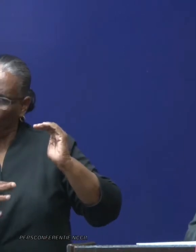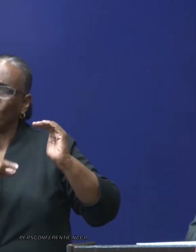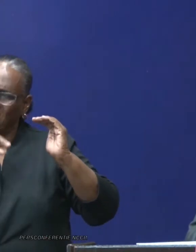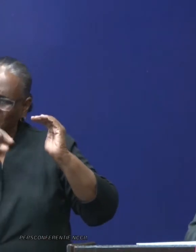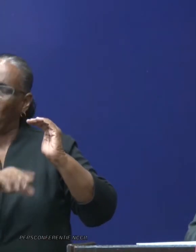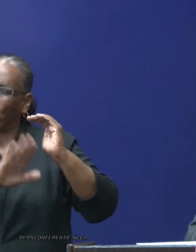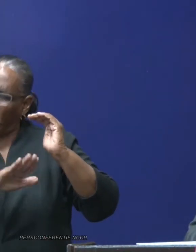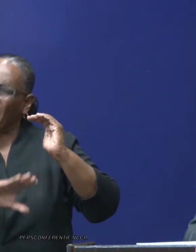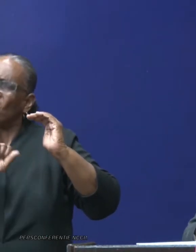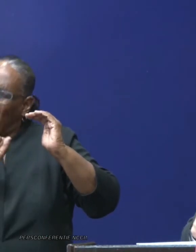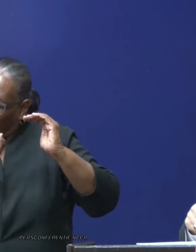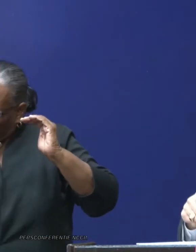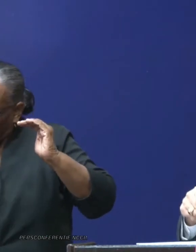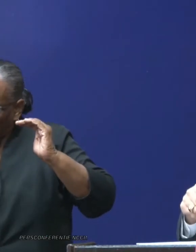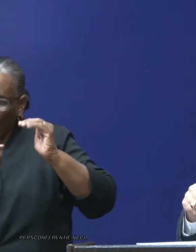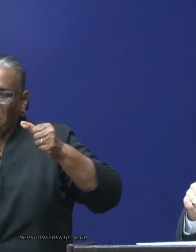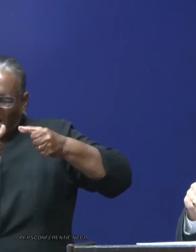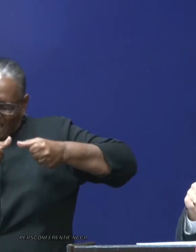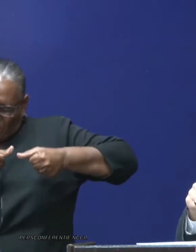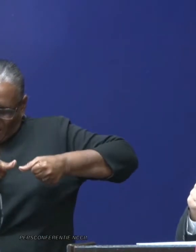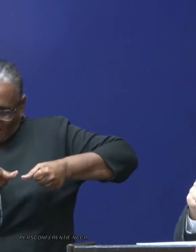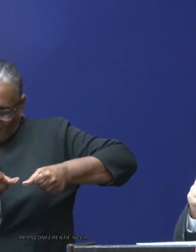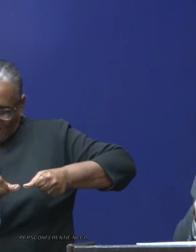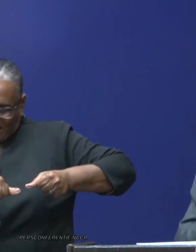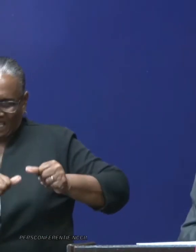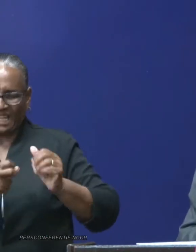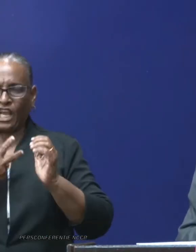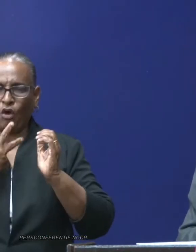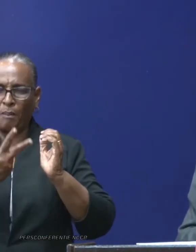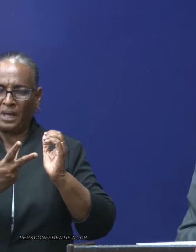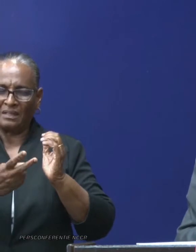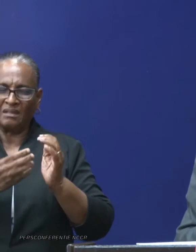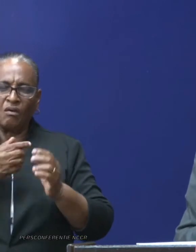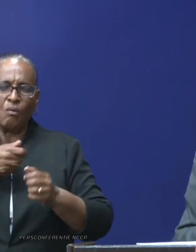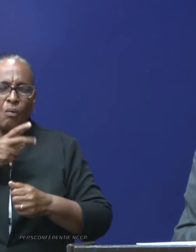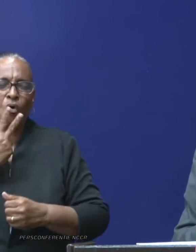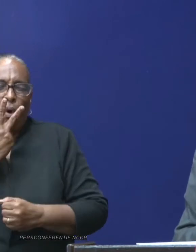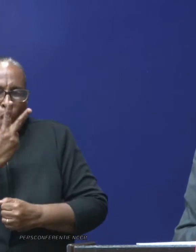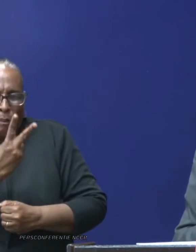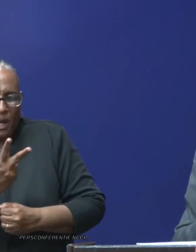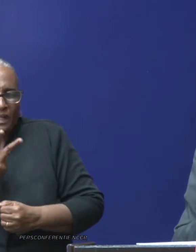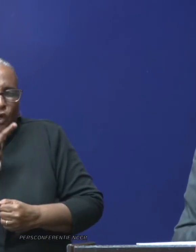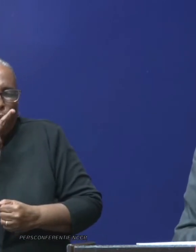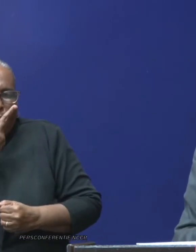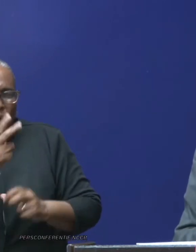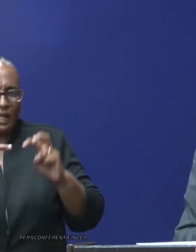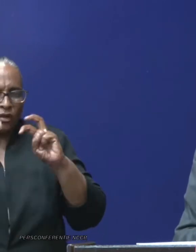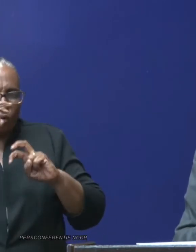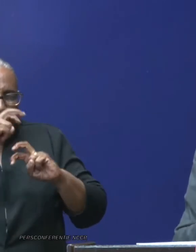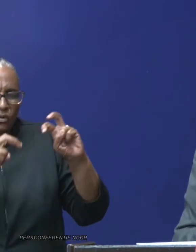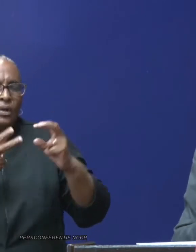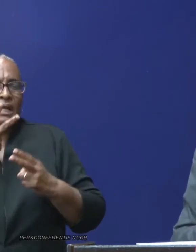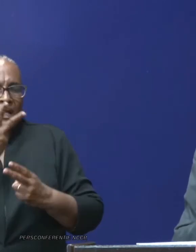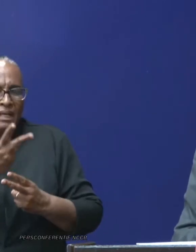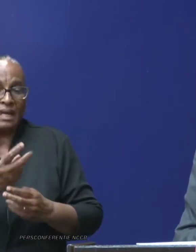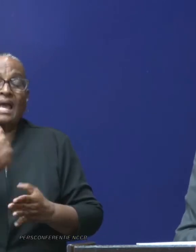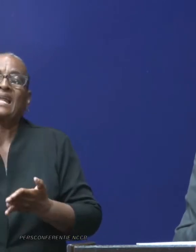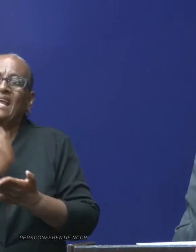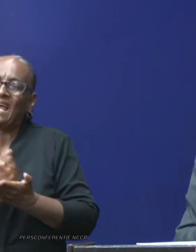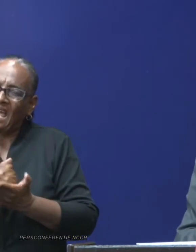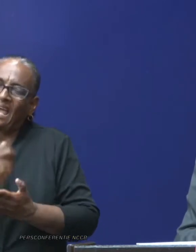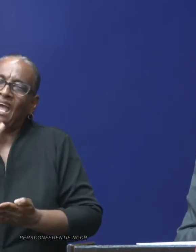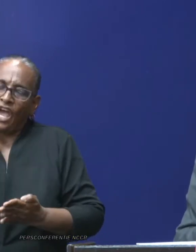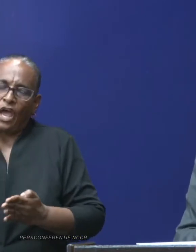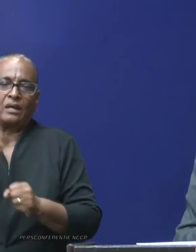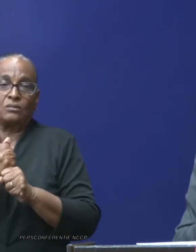strikte voorwaarden zijn. En een strikte surveillance ook. Willen wij voldoen en zeker zijn